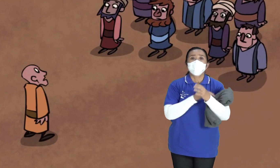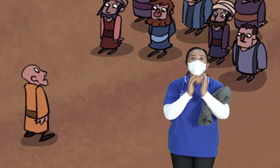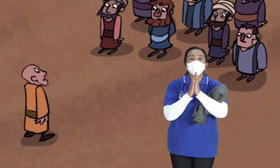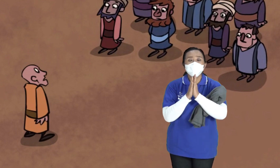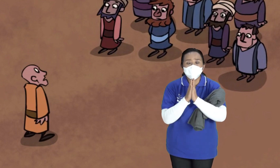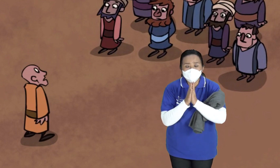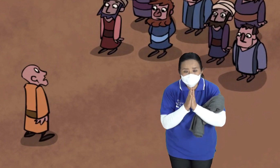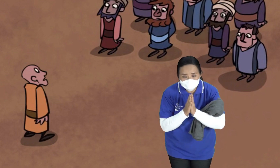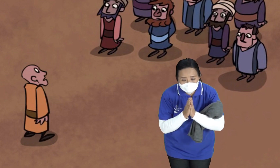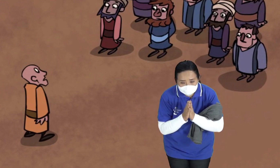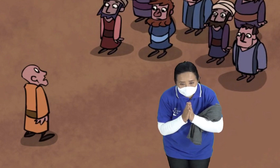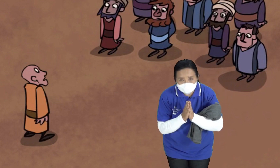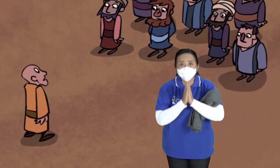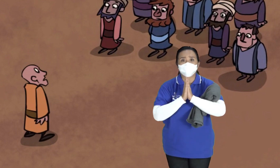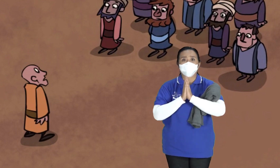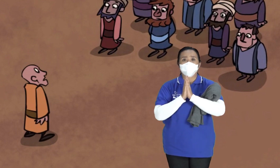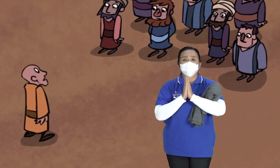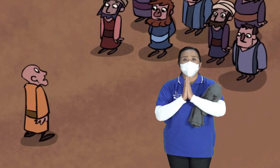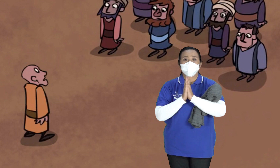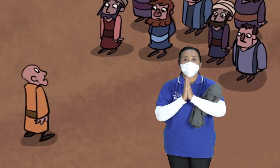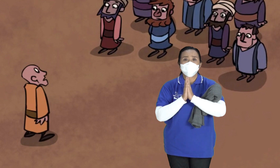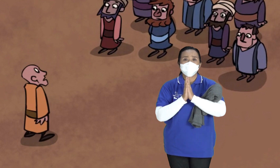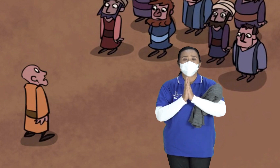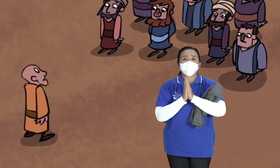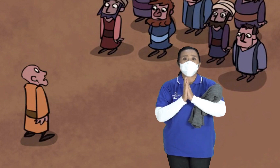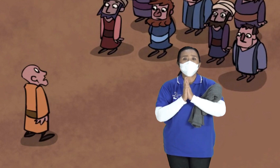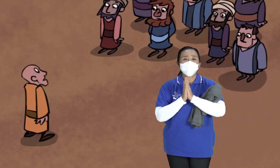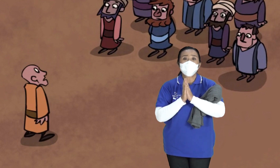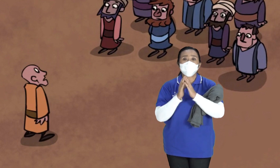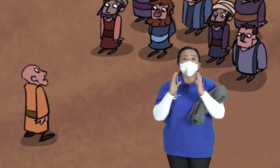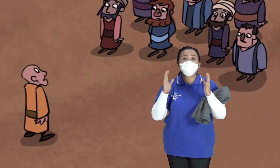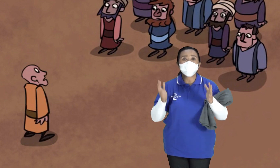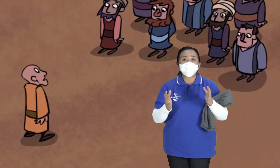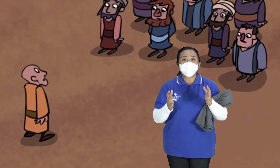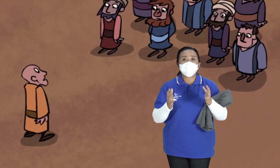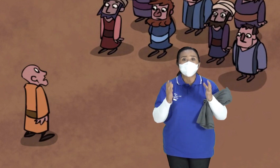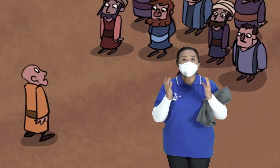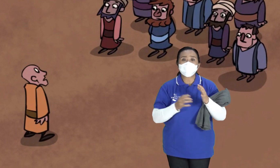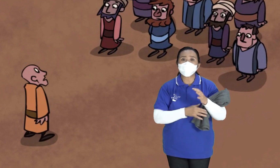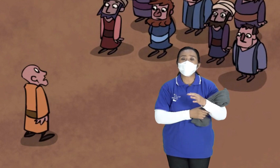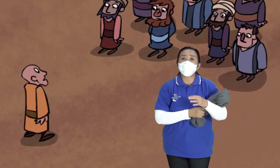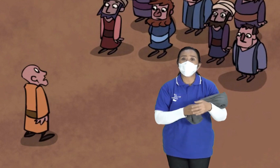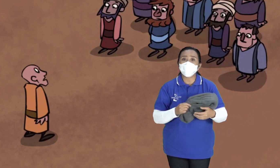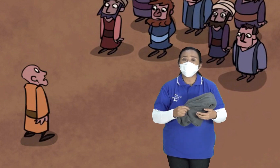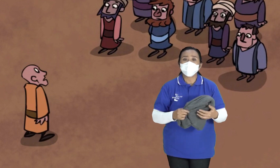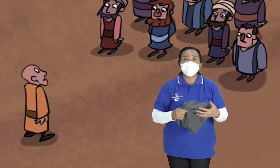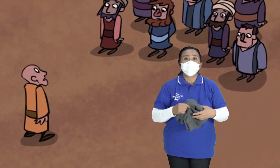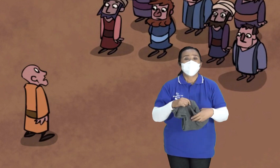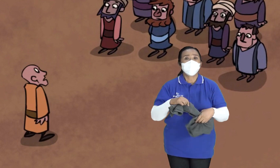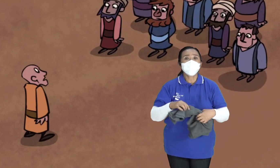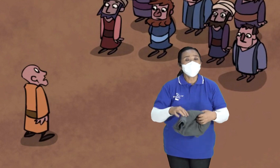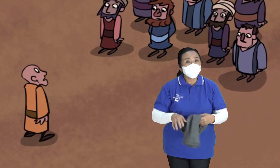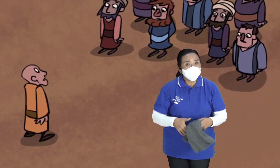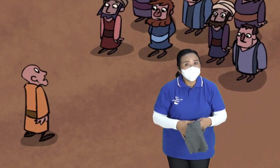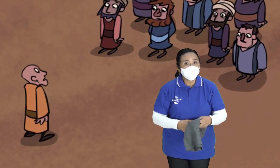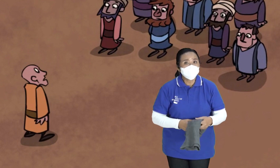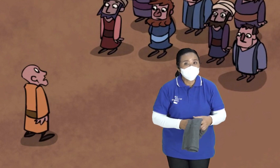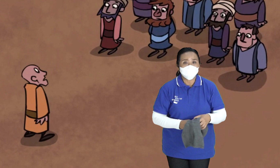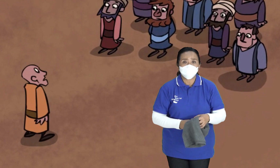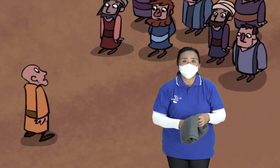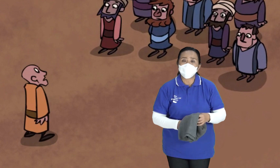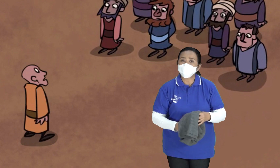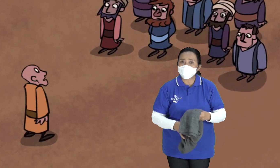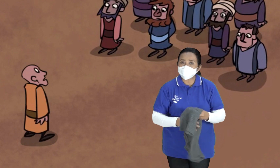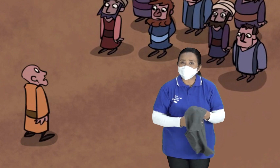Menyembahnya dengan hormat Dan mengakui Elisa sebagai Pemimpin